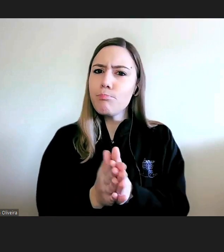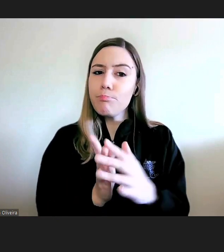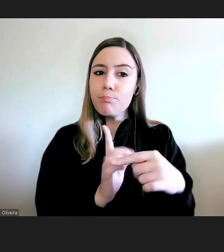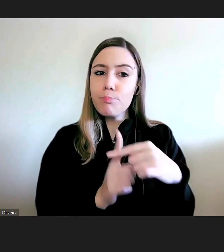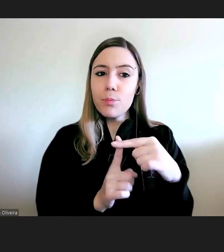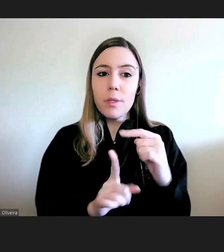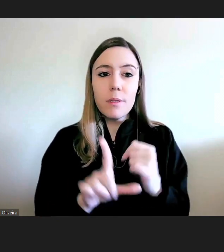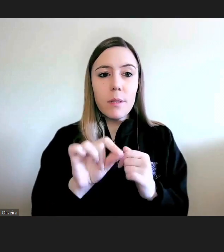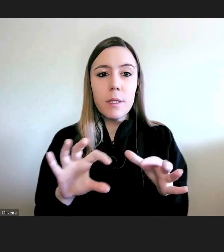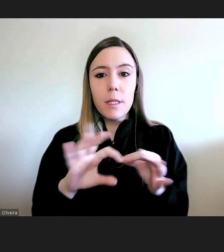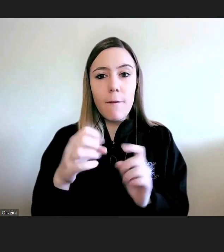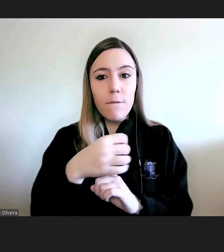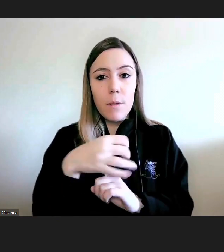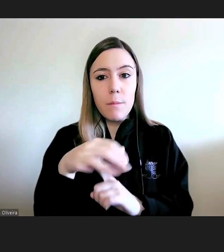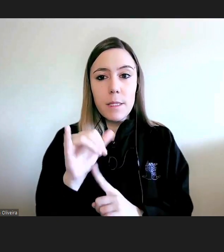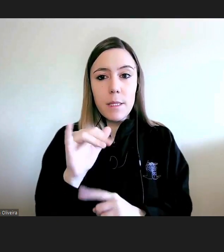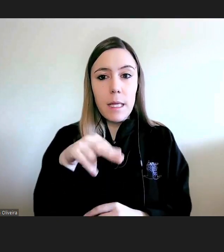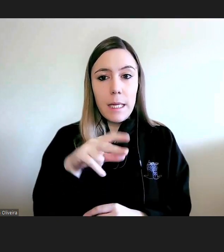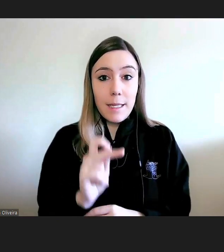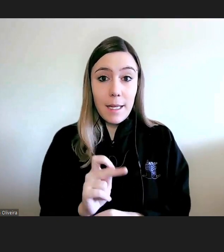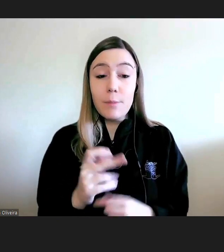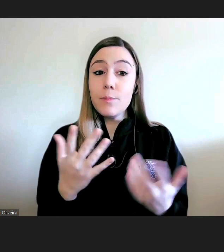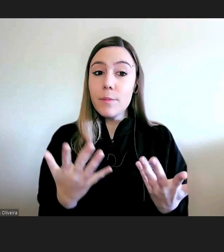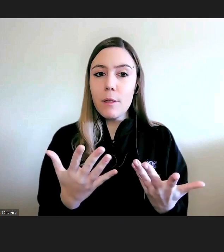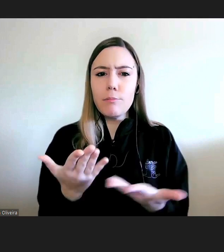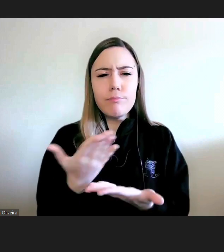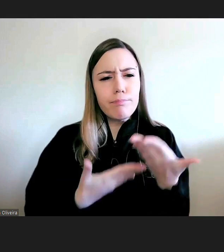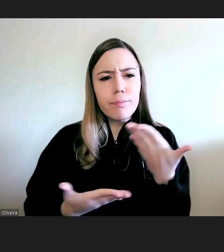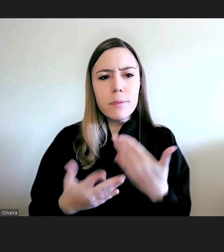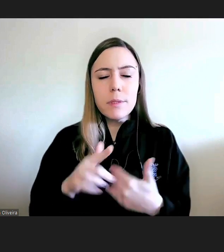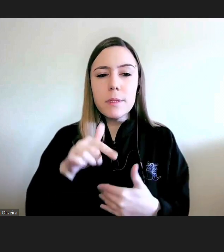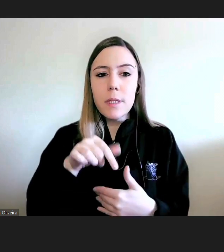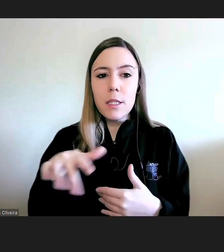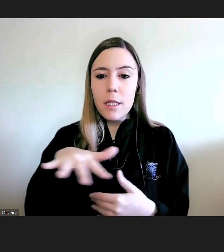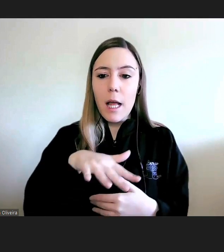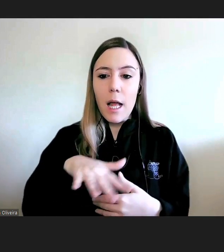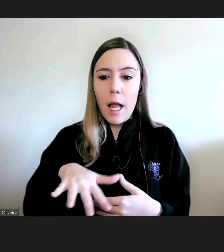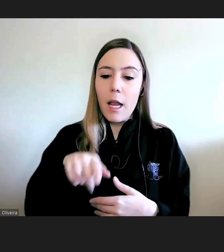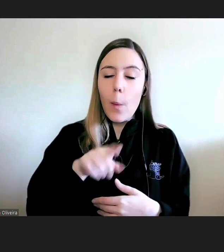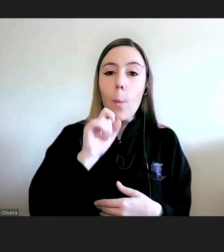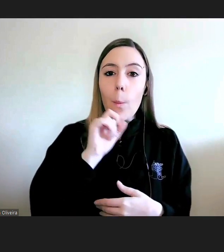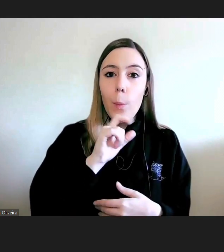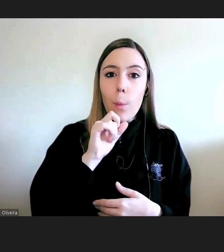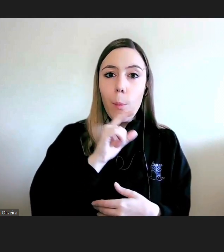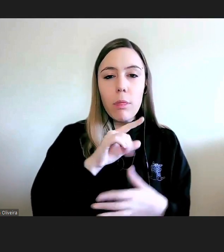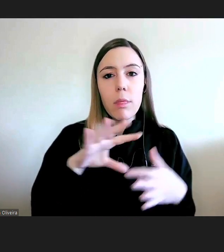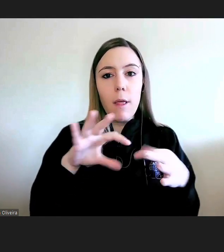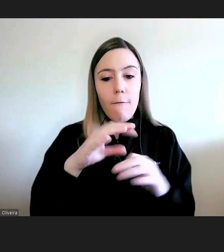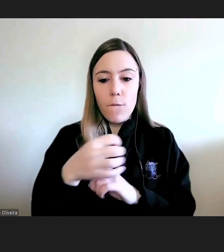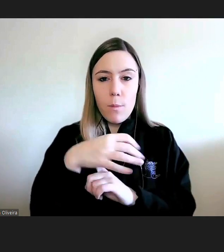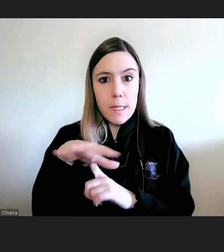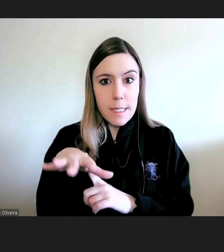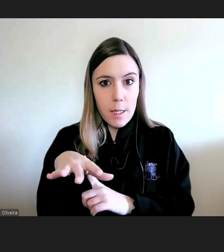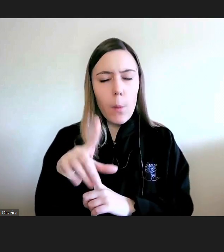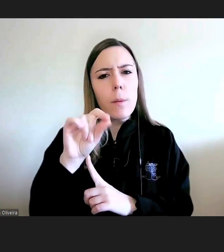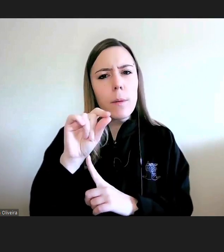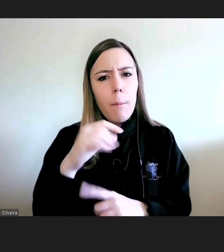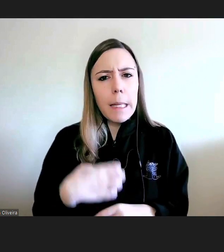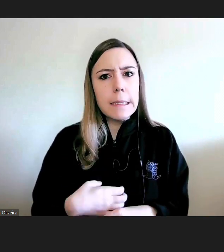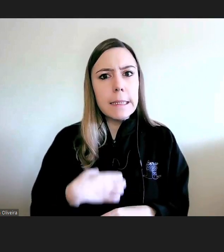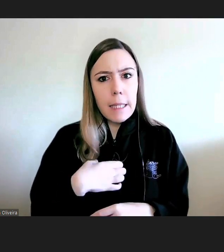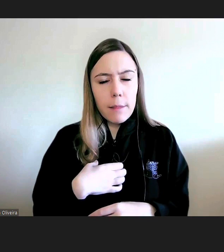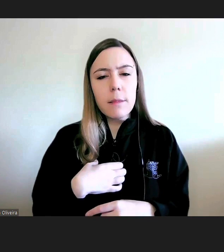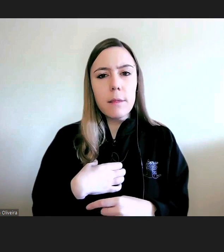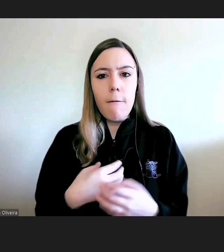da formação do UINA, e, portanto, esta reciprocidade que vão nas suas áreas poder aportar formação e sentir-se na qualidade de